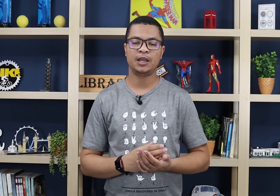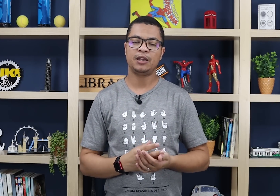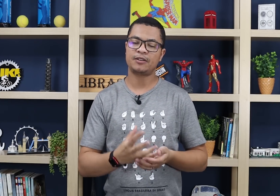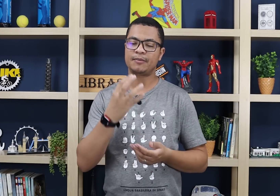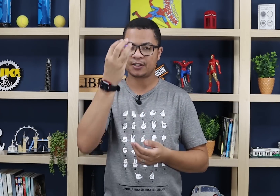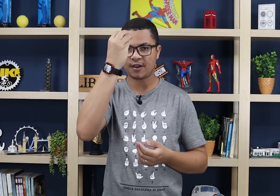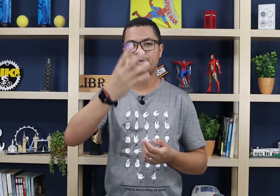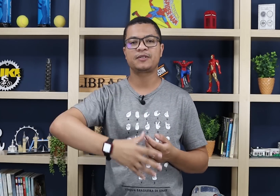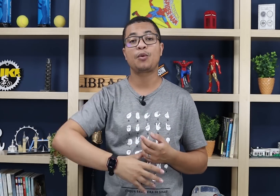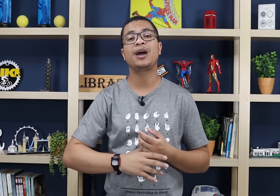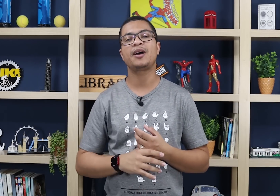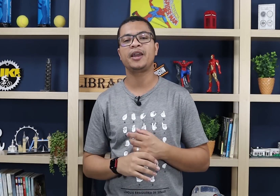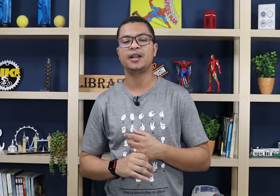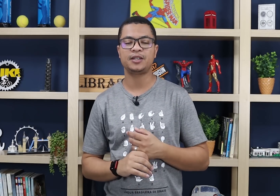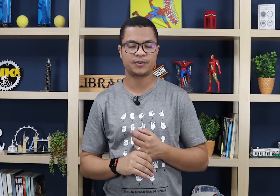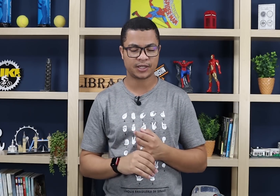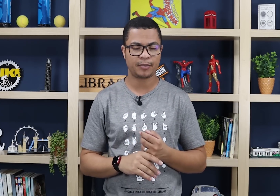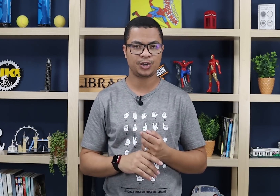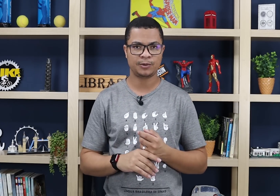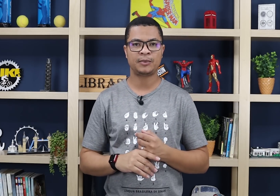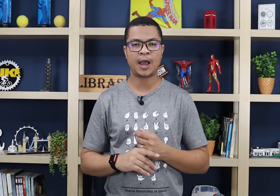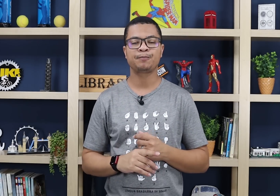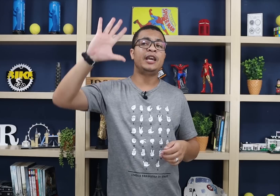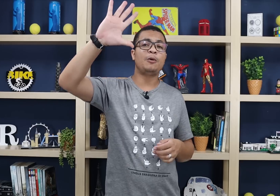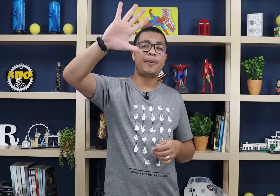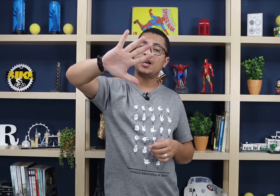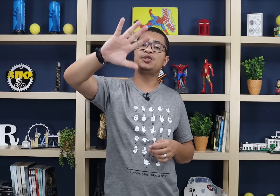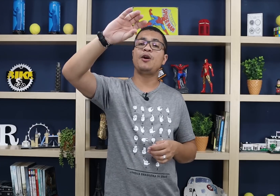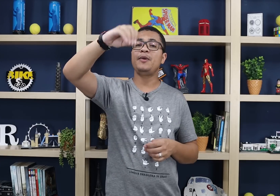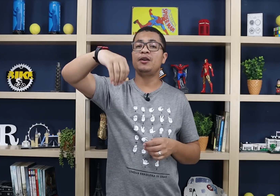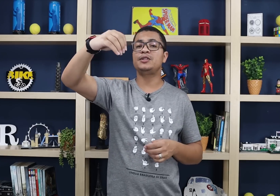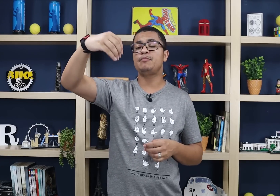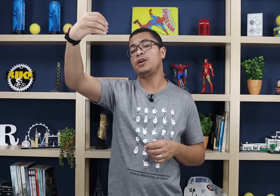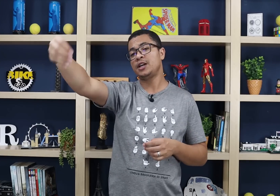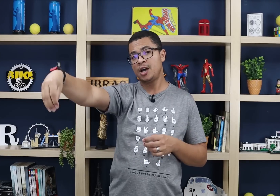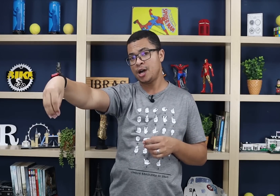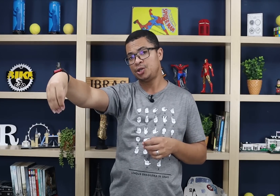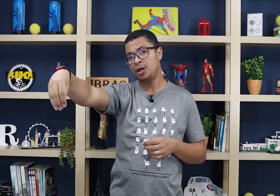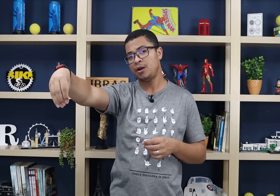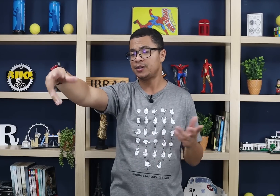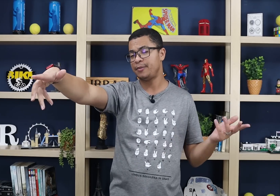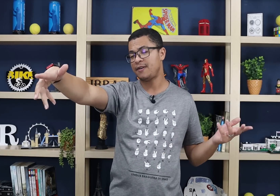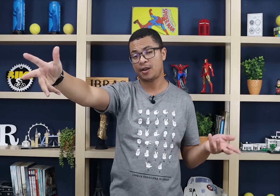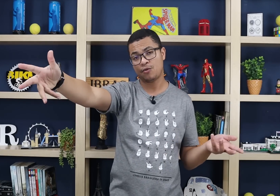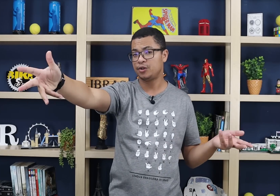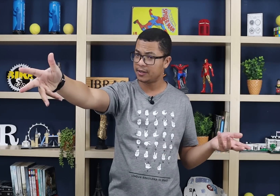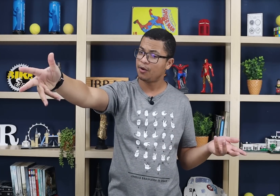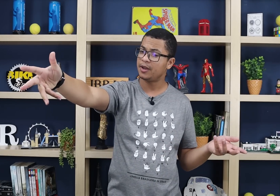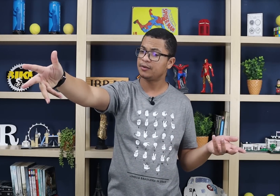E vai ser mais fácil pra você guardar ele assim que você aprende, tá? Quinto passo e não menos importante. É o eu sempre falo, é o último, mas não é menos